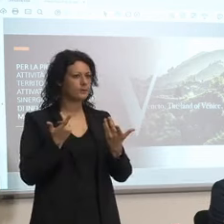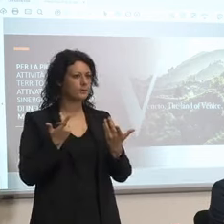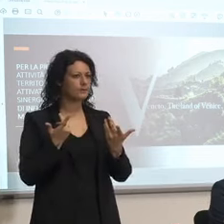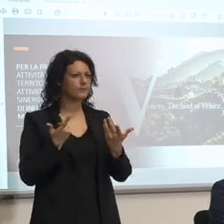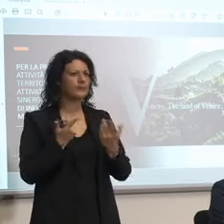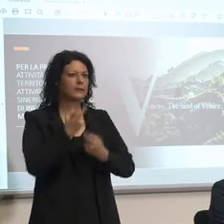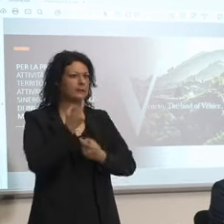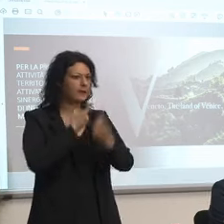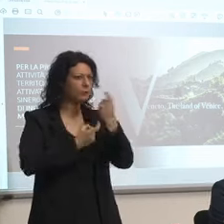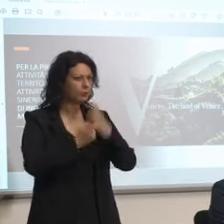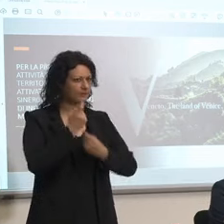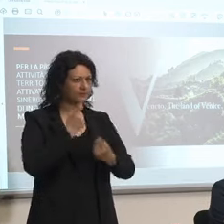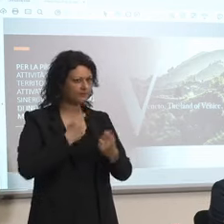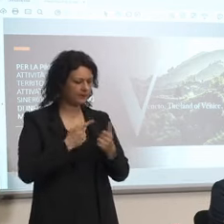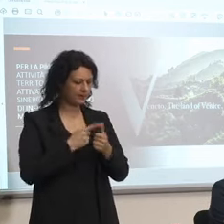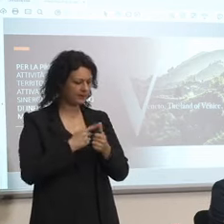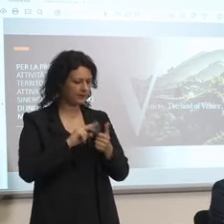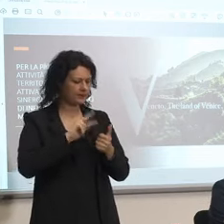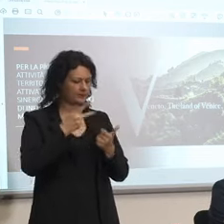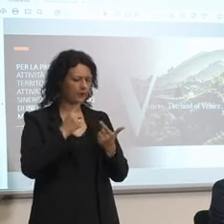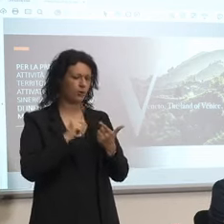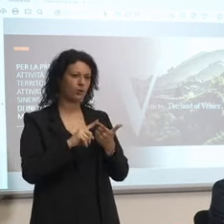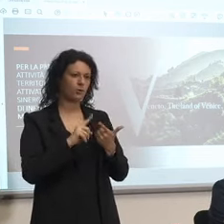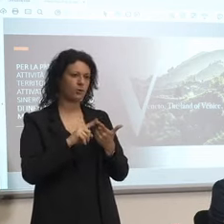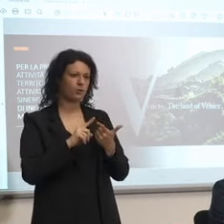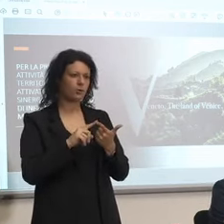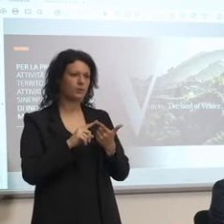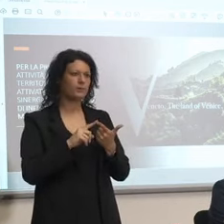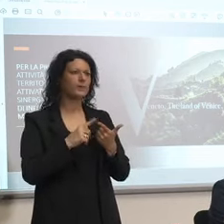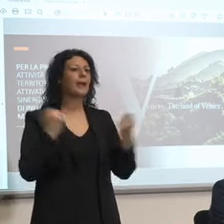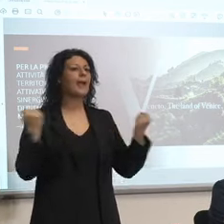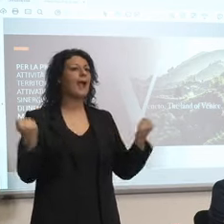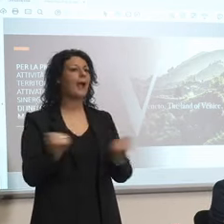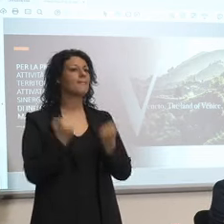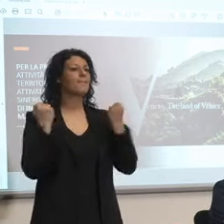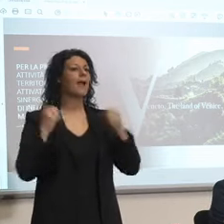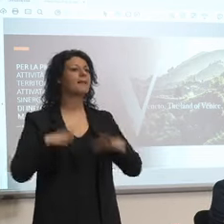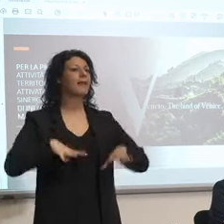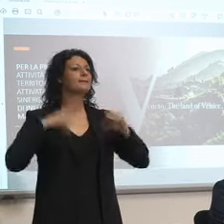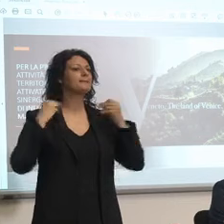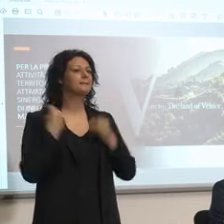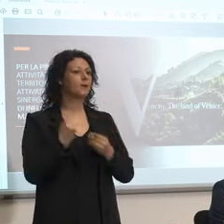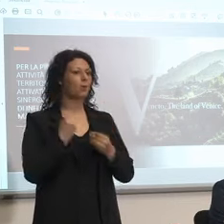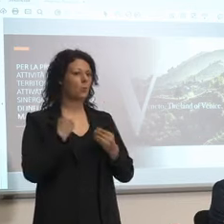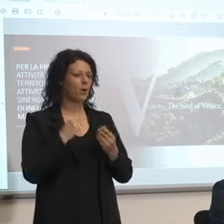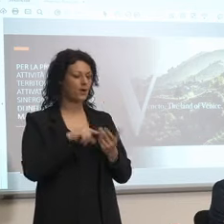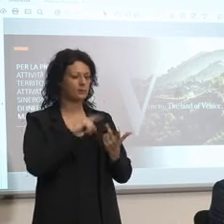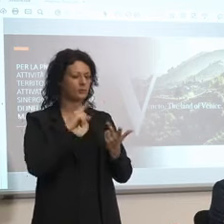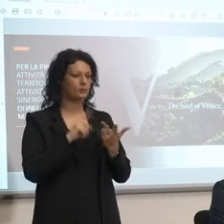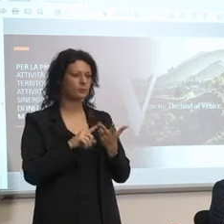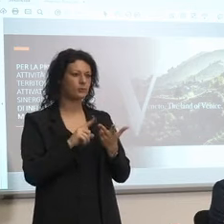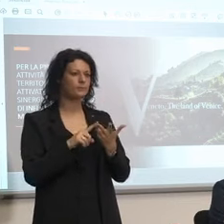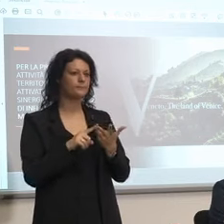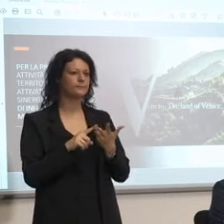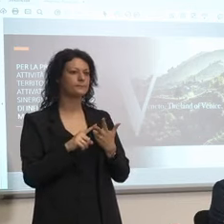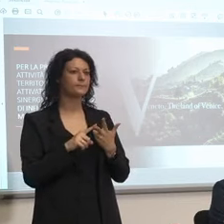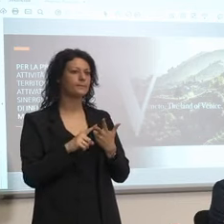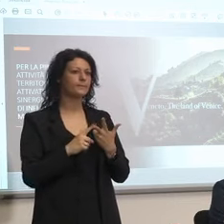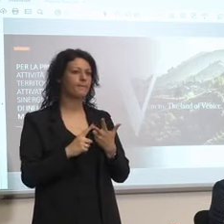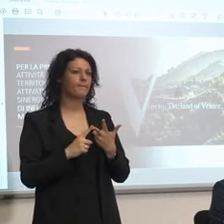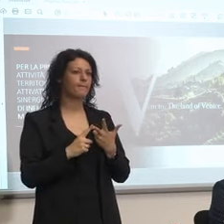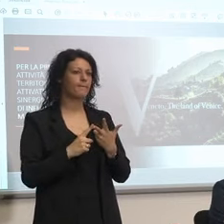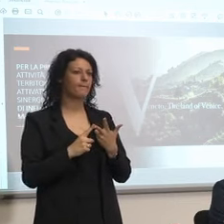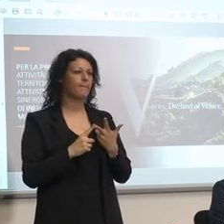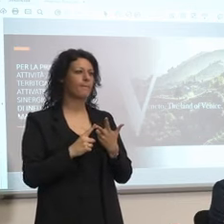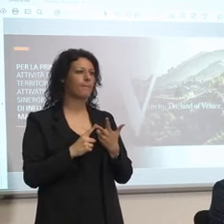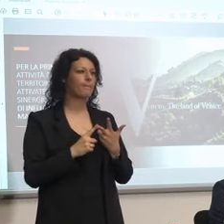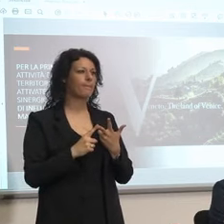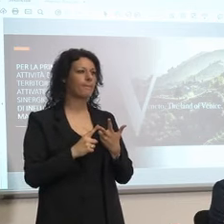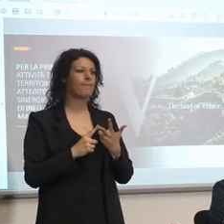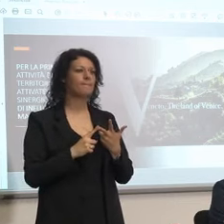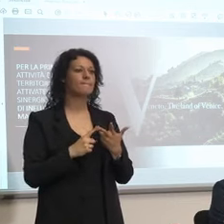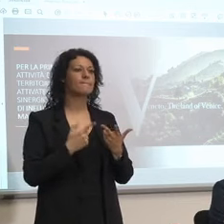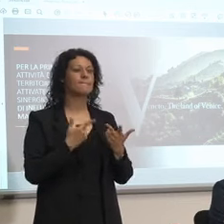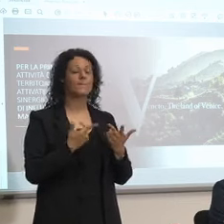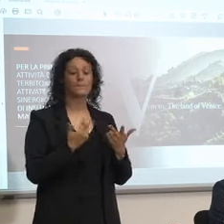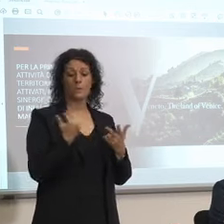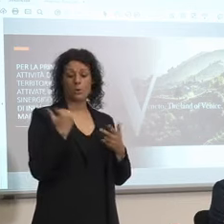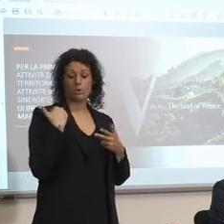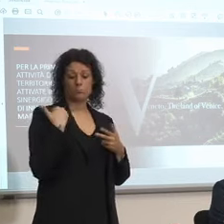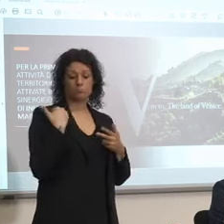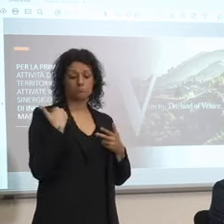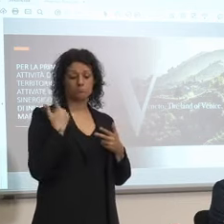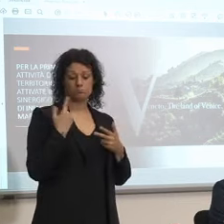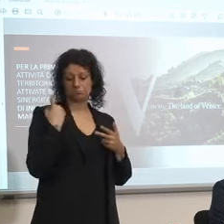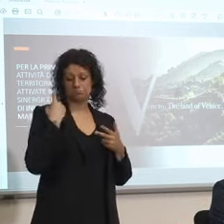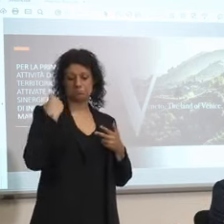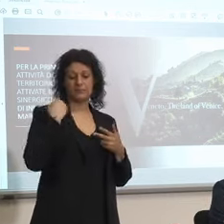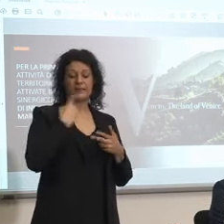questi conti 1 2 quando inizia la campagna 3 si era parlato alcuni giorni fa di una campagna di comunicazione